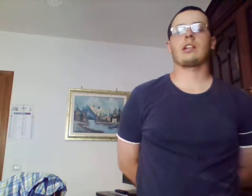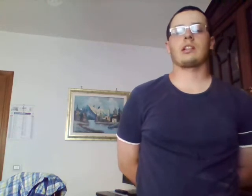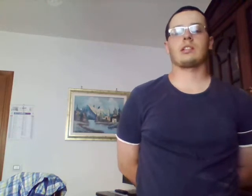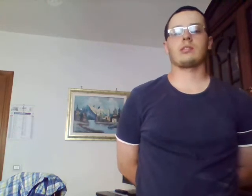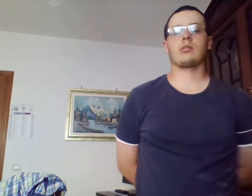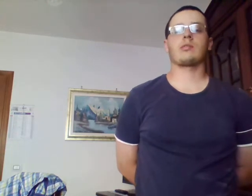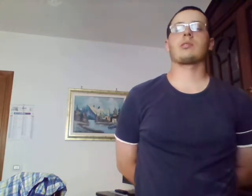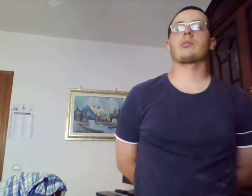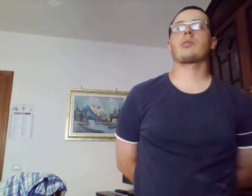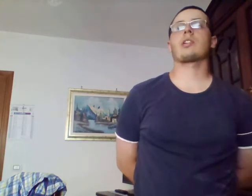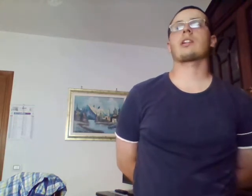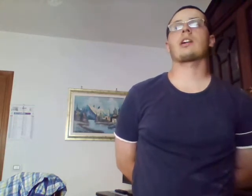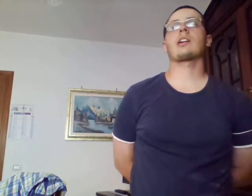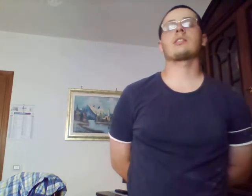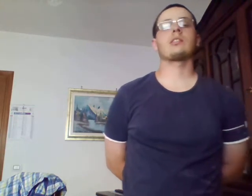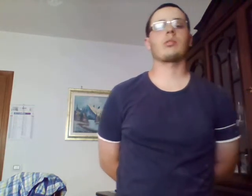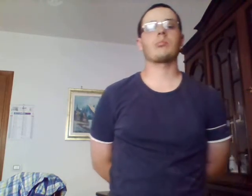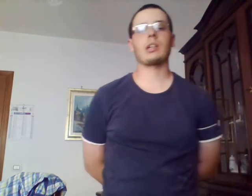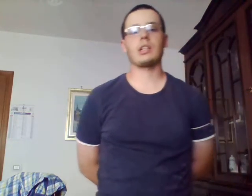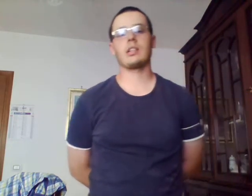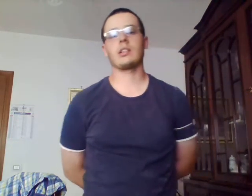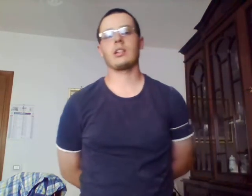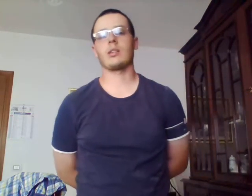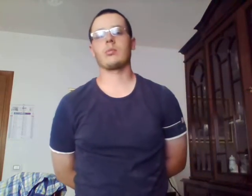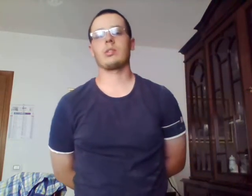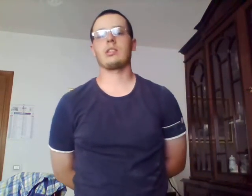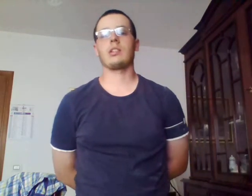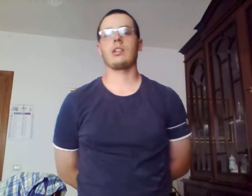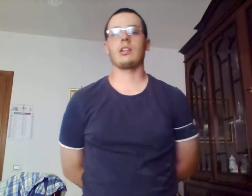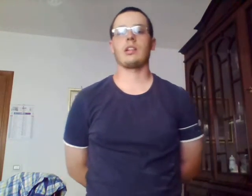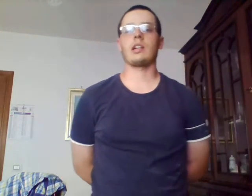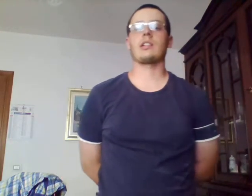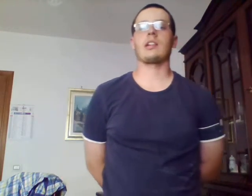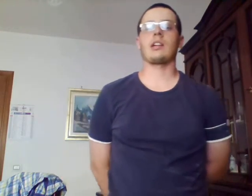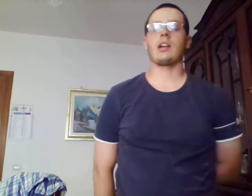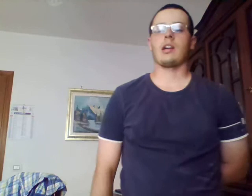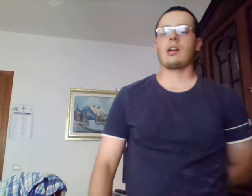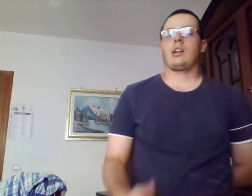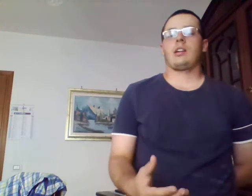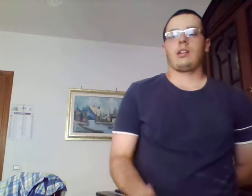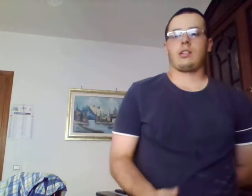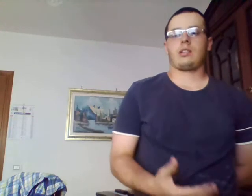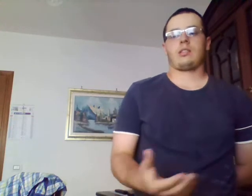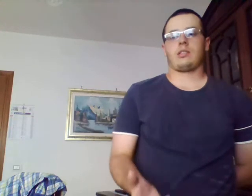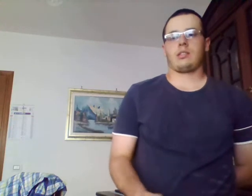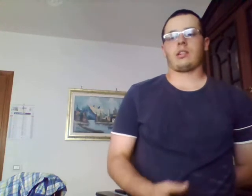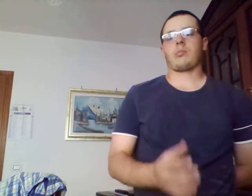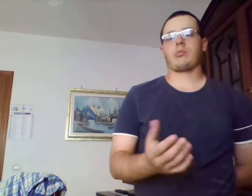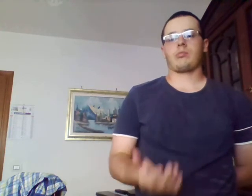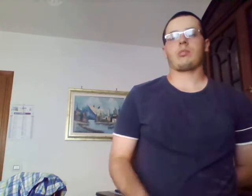dovremmo cercare di non prendere, quindi anche appunto